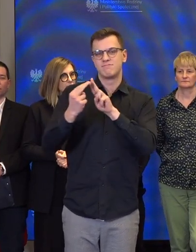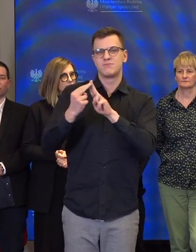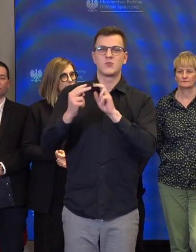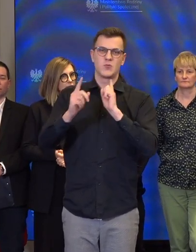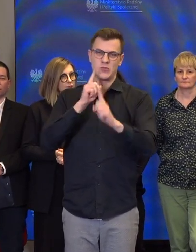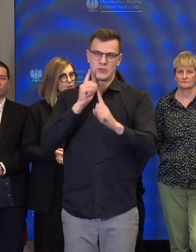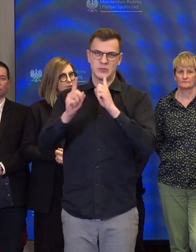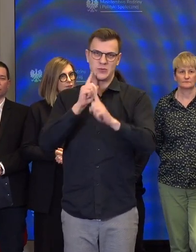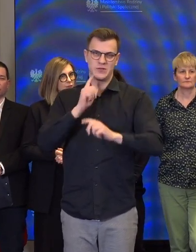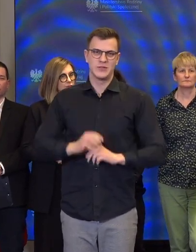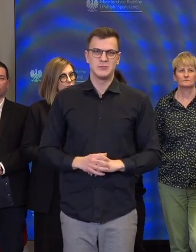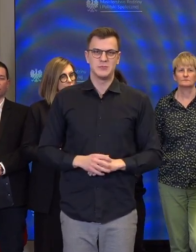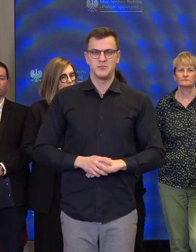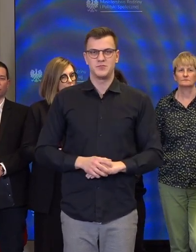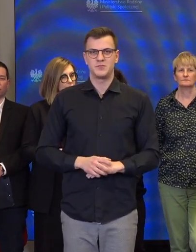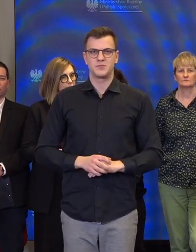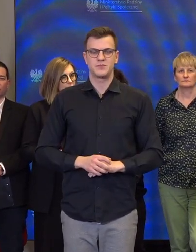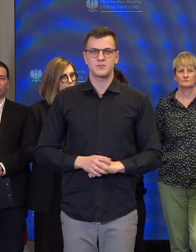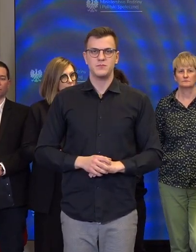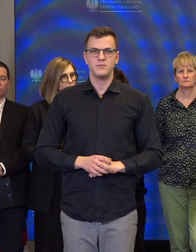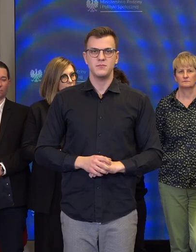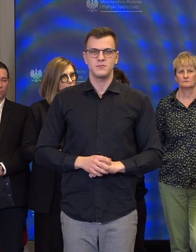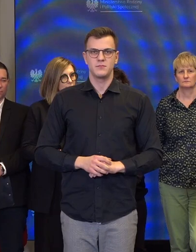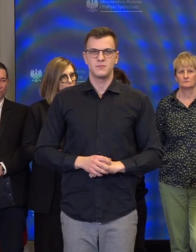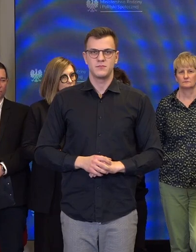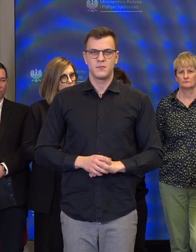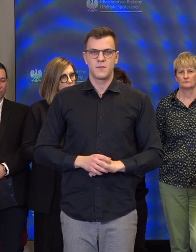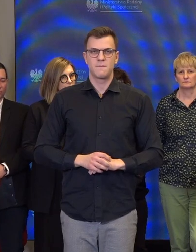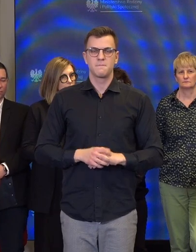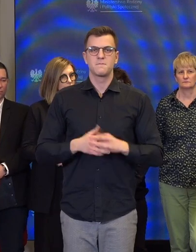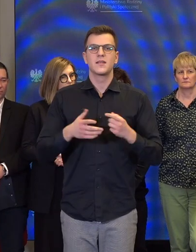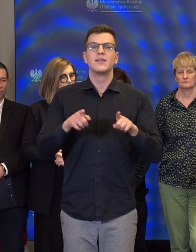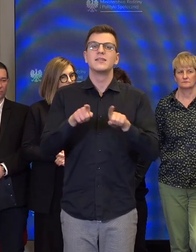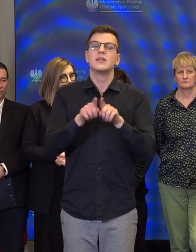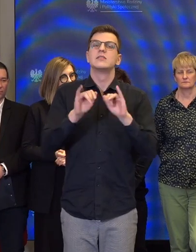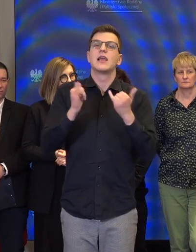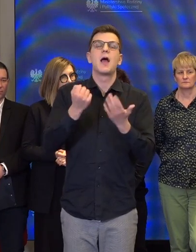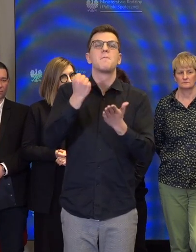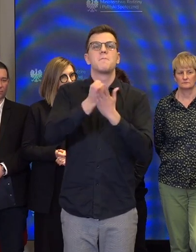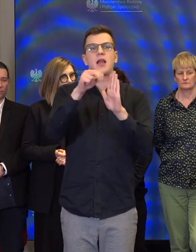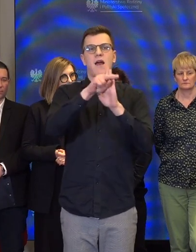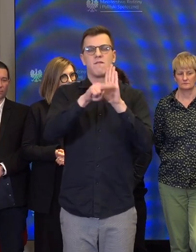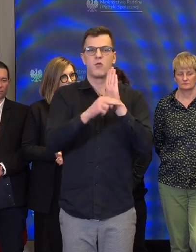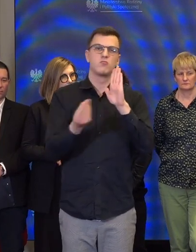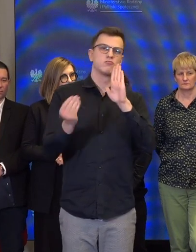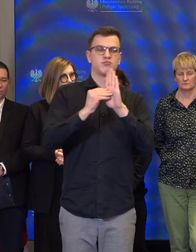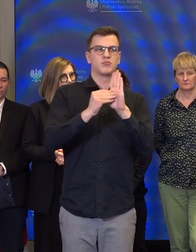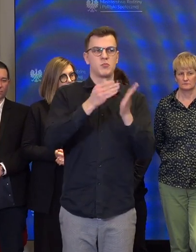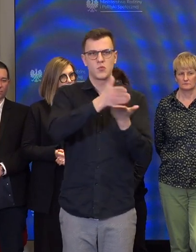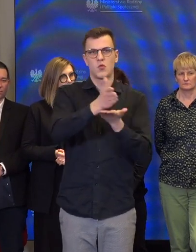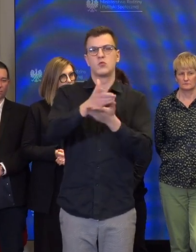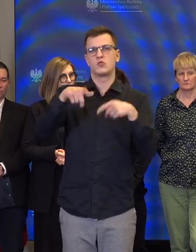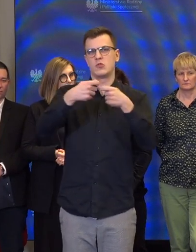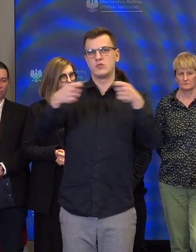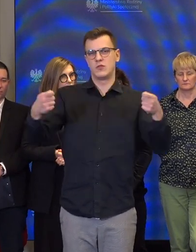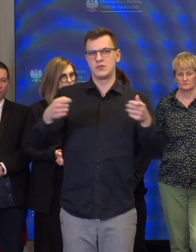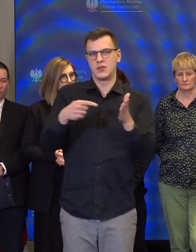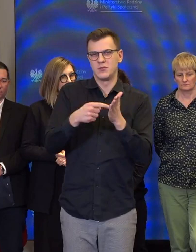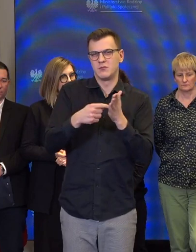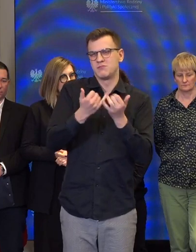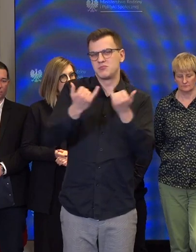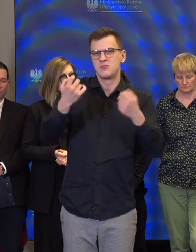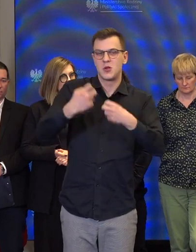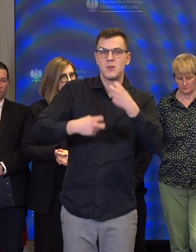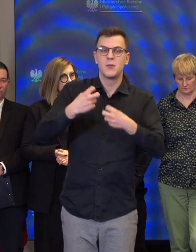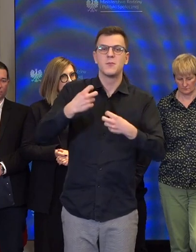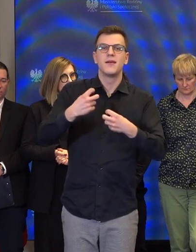jak można te sytuacje rozwiązać, jakie można procesy legislacyjne rozpocząć. Dlatego jeszcze raz serdecznie